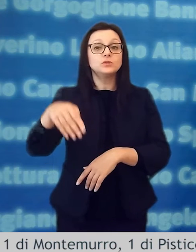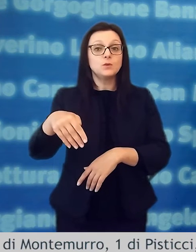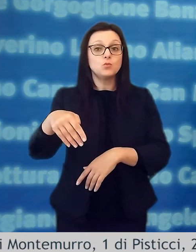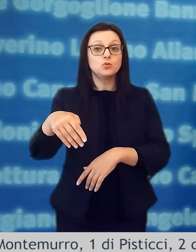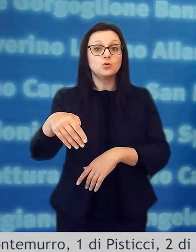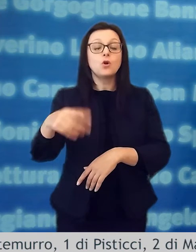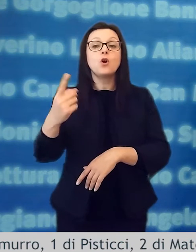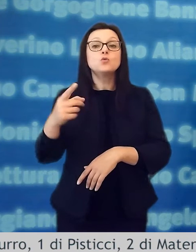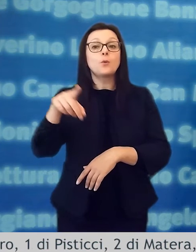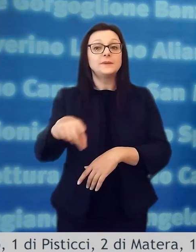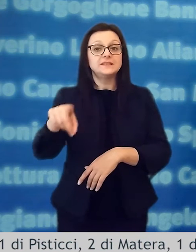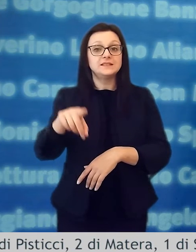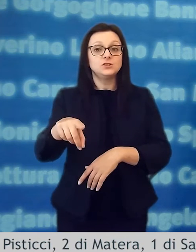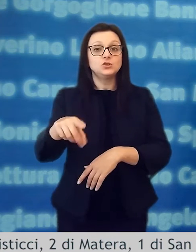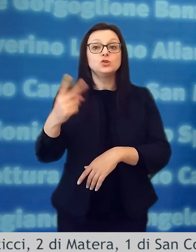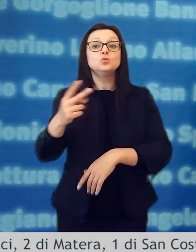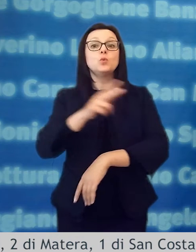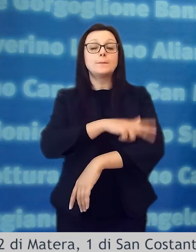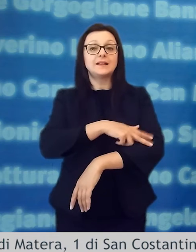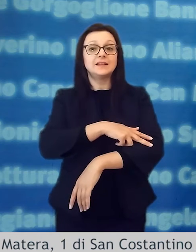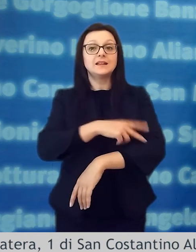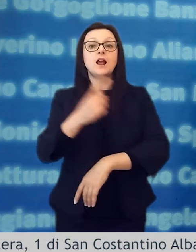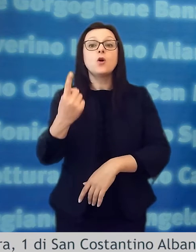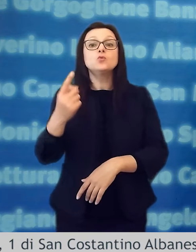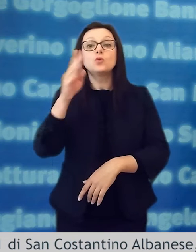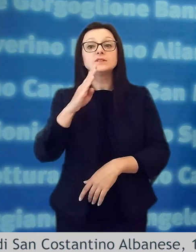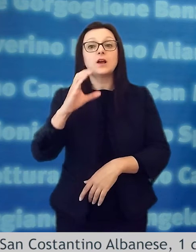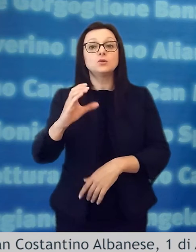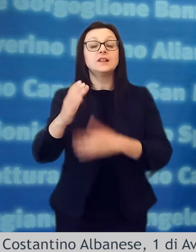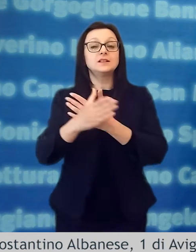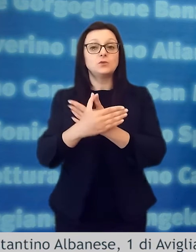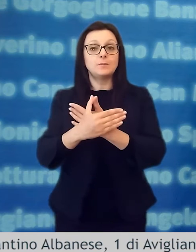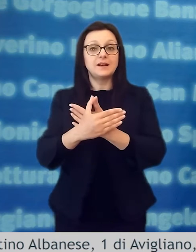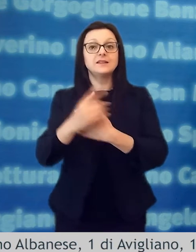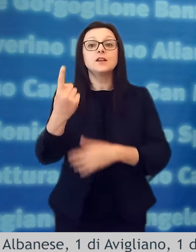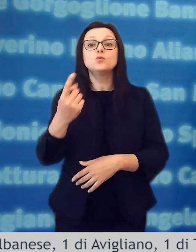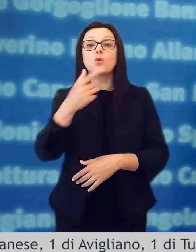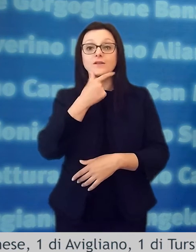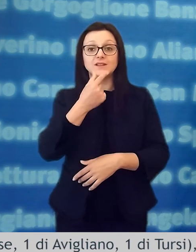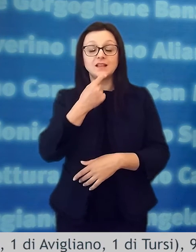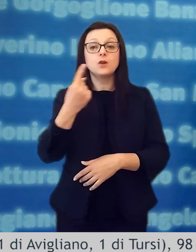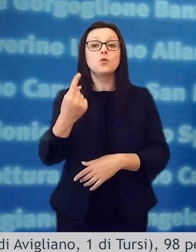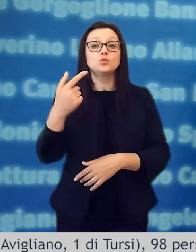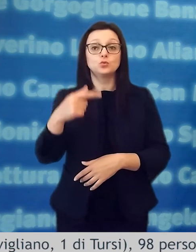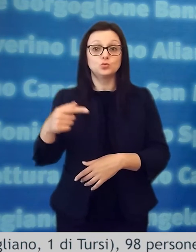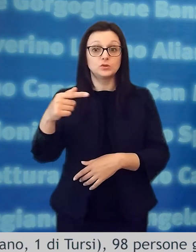1 di montemurro 1 di pisticci 2 di matera 1 di san costantino albanese 1 di avigliano 1 di